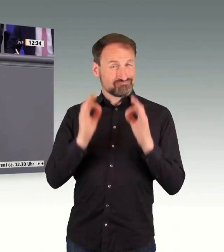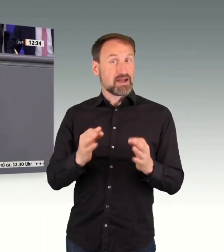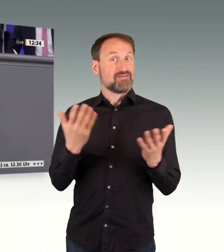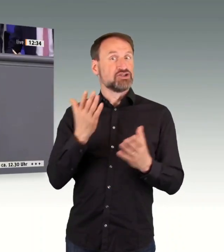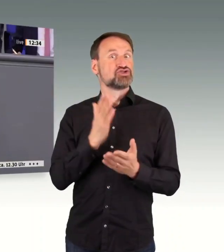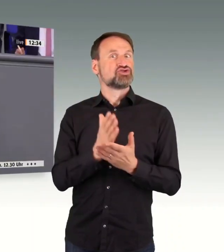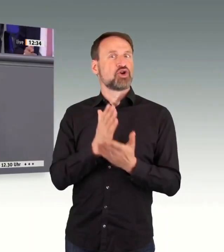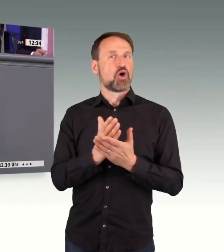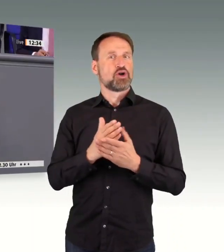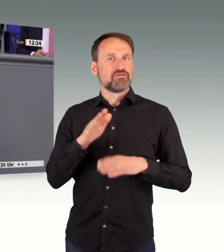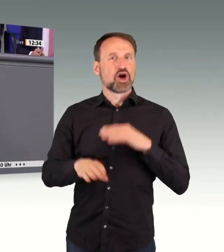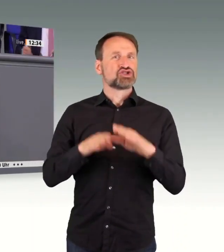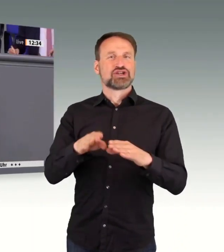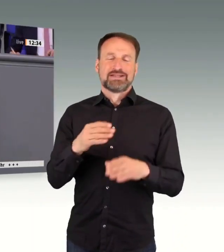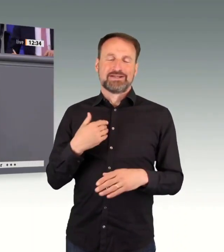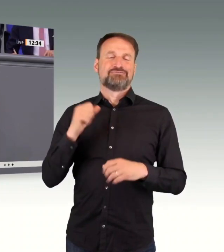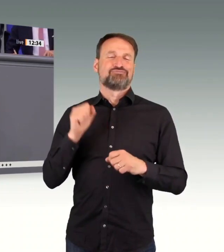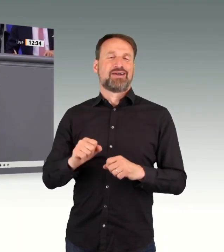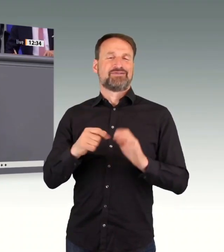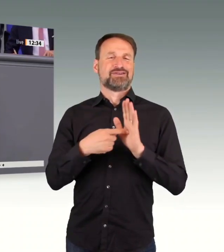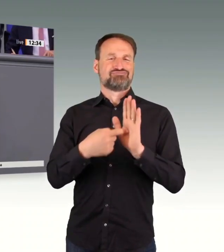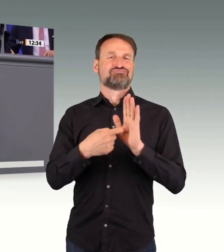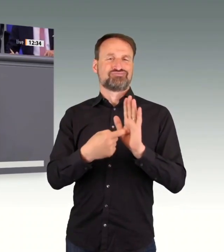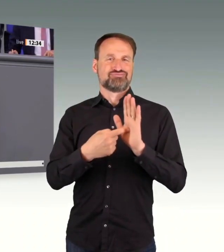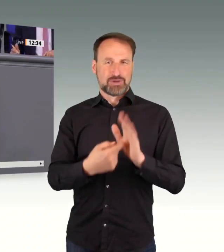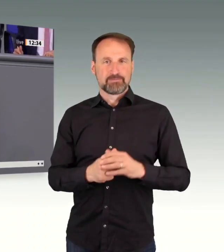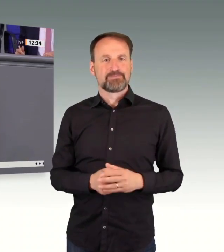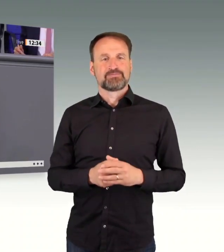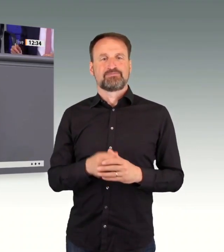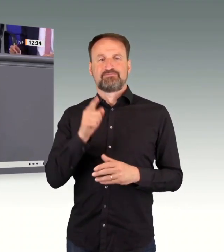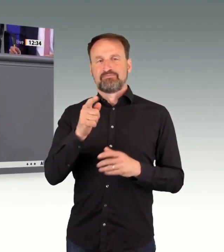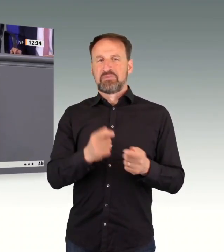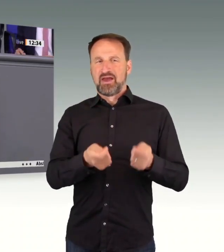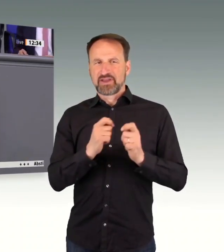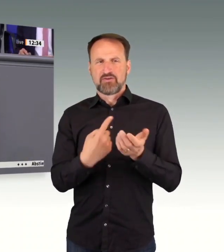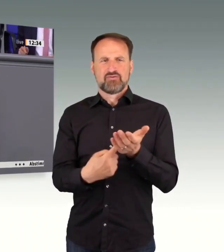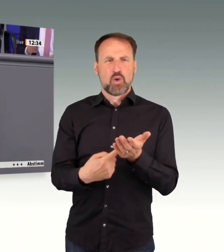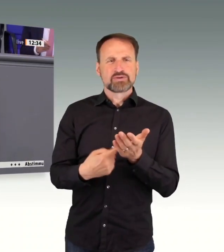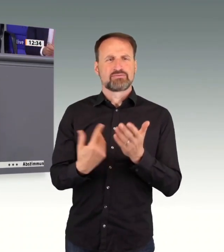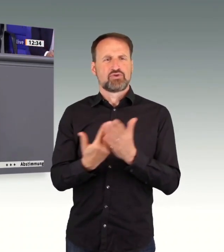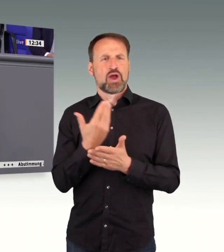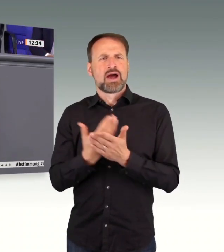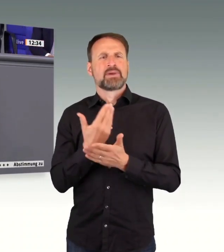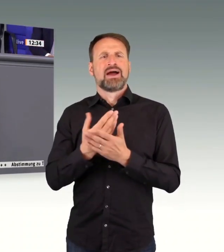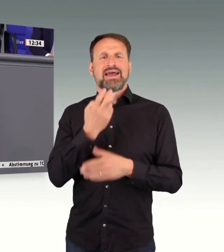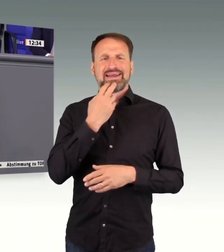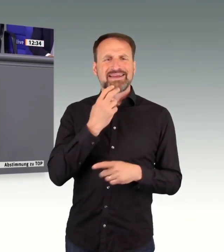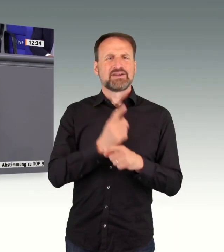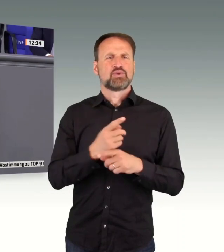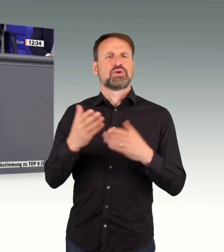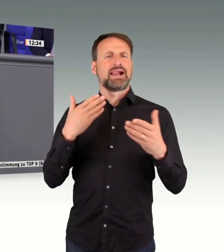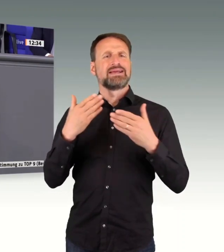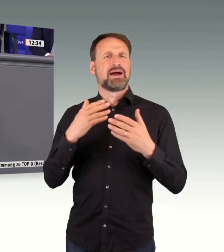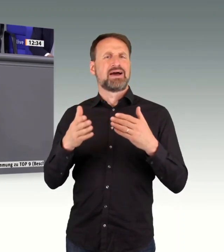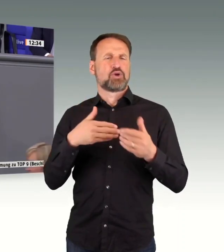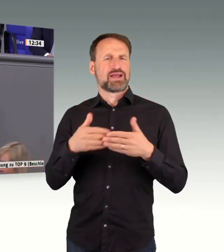Der vorliegende Antrag betont die Wichtigkeit erneuerbarer Energien und der Klimaneutralität. Das ist natürlich völlig richtig, wobei es